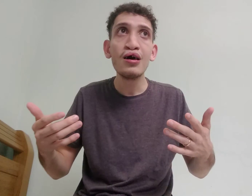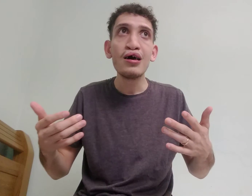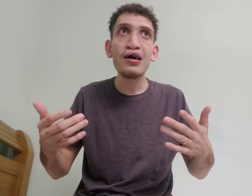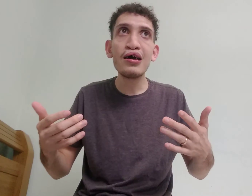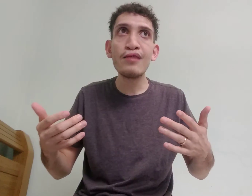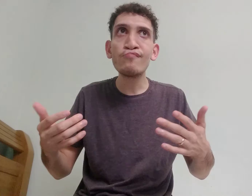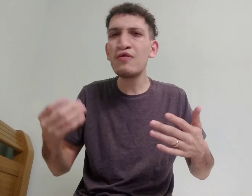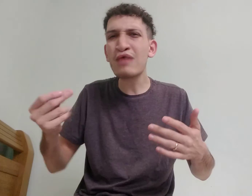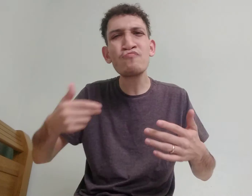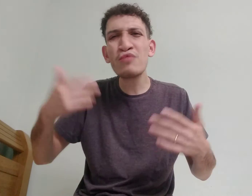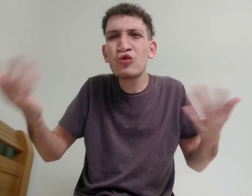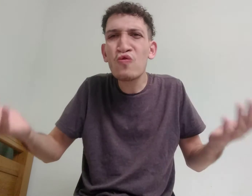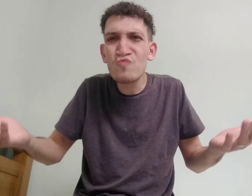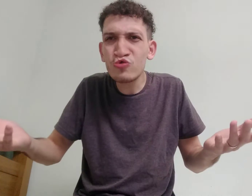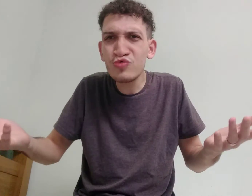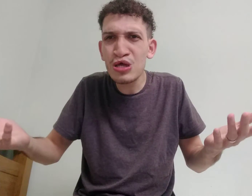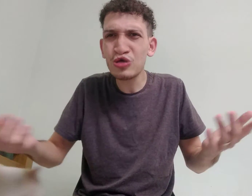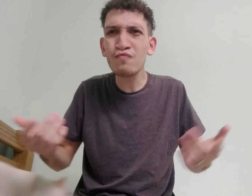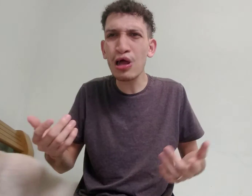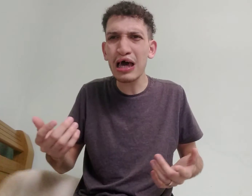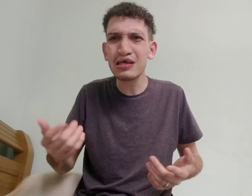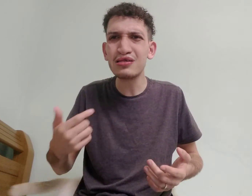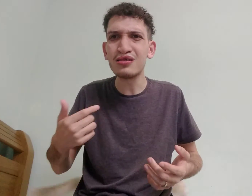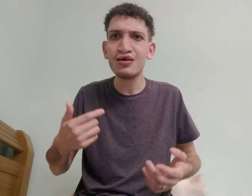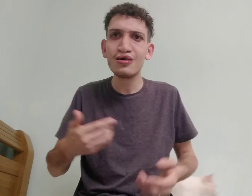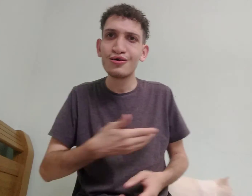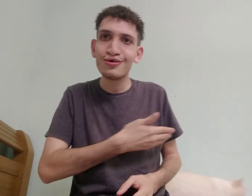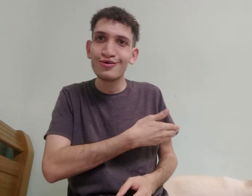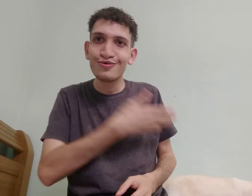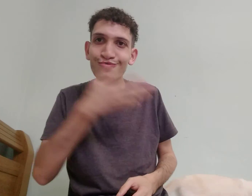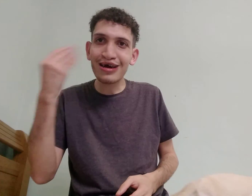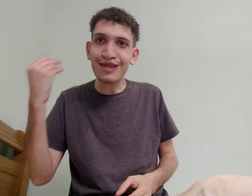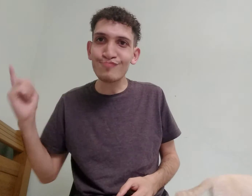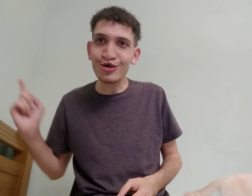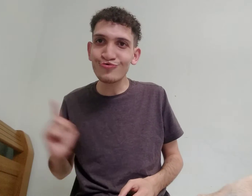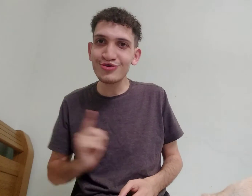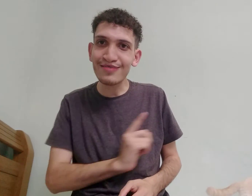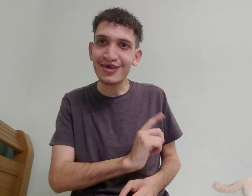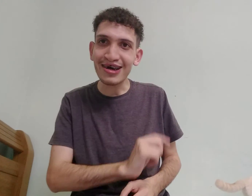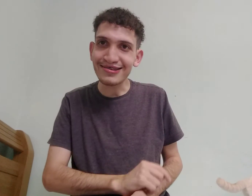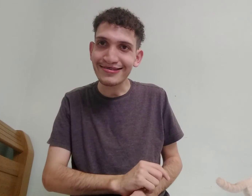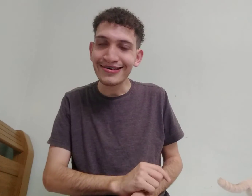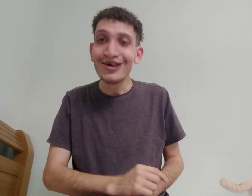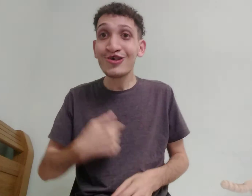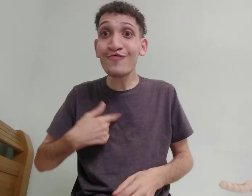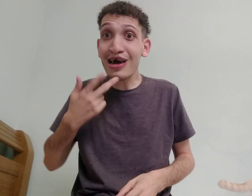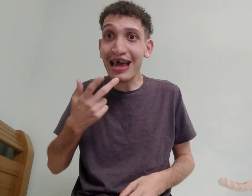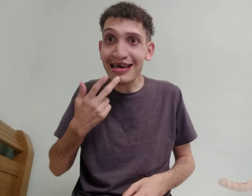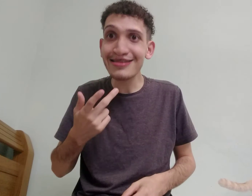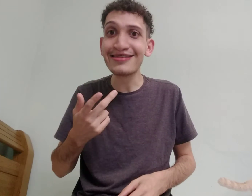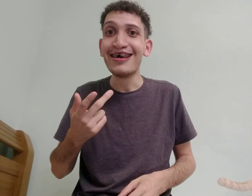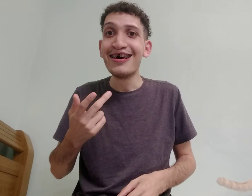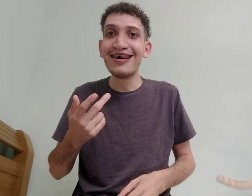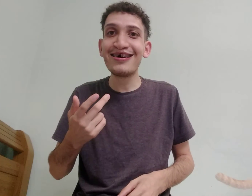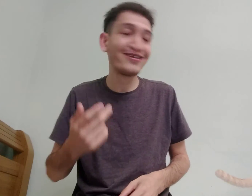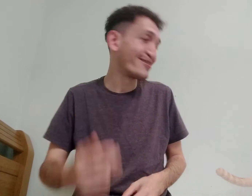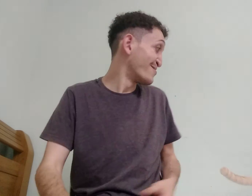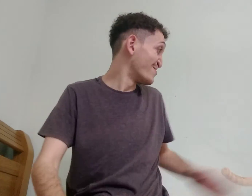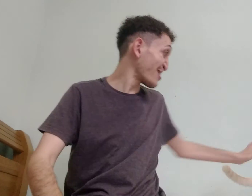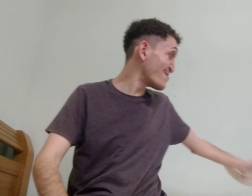porque eu não vejo eles, se eu falar assim, o gato passou aqui atrás, se eu falar assim, faz isso,